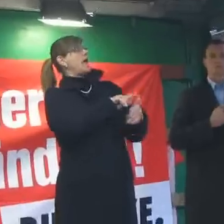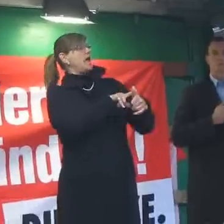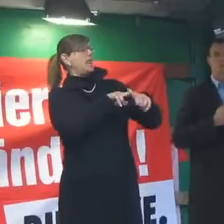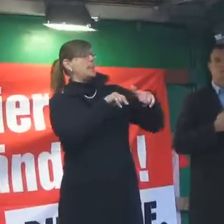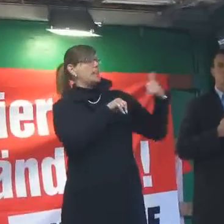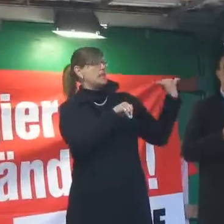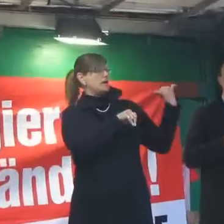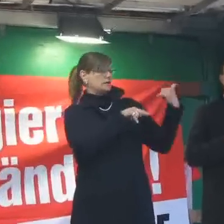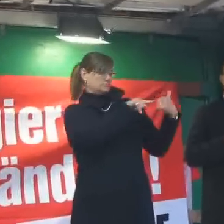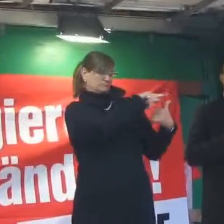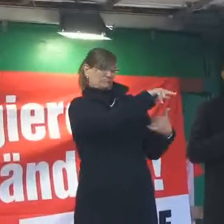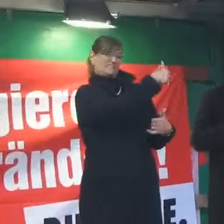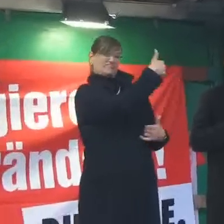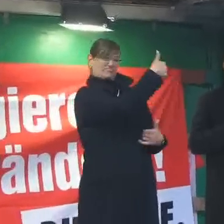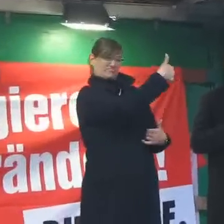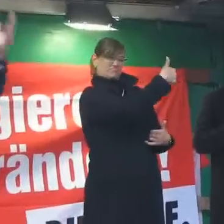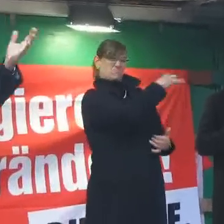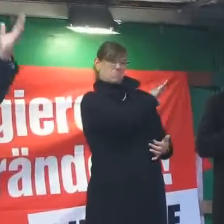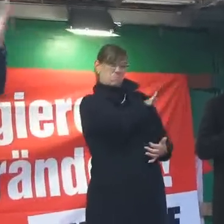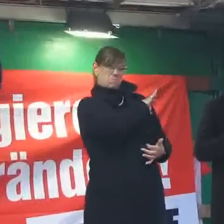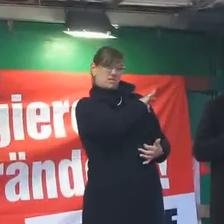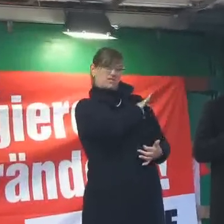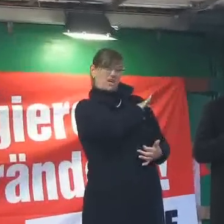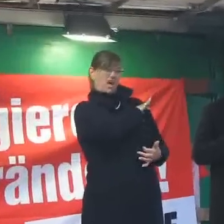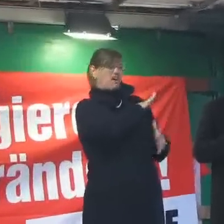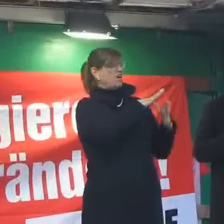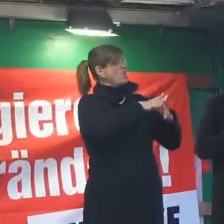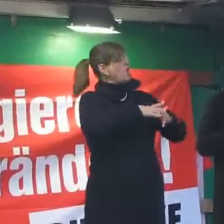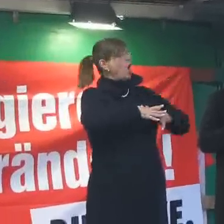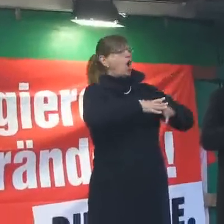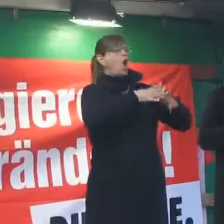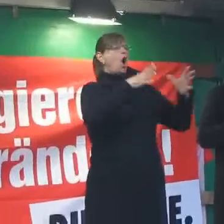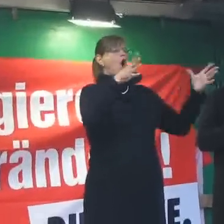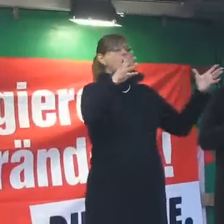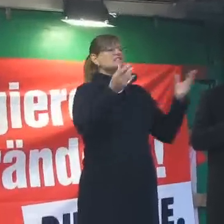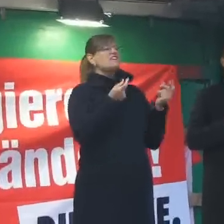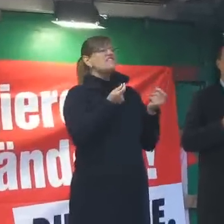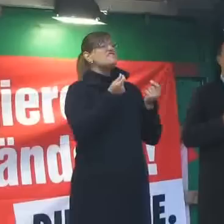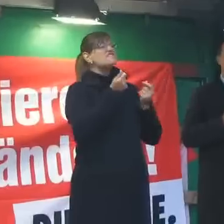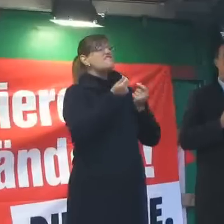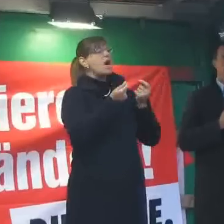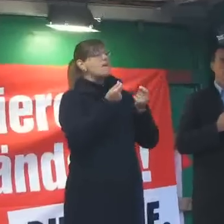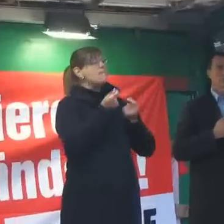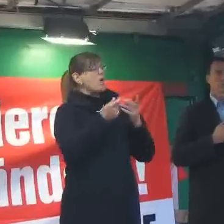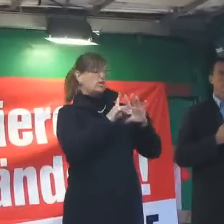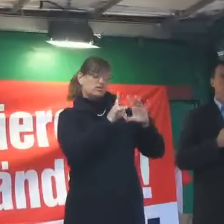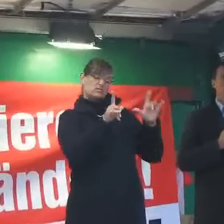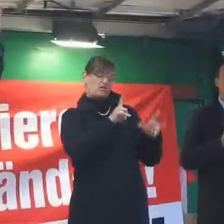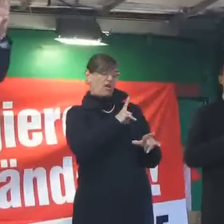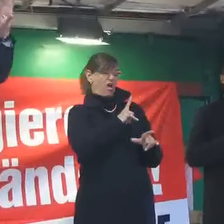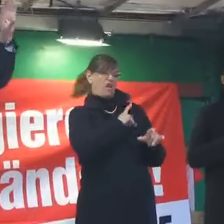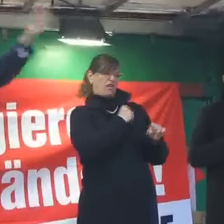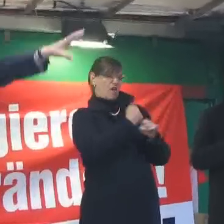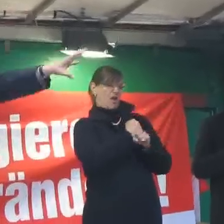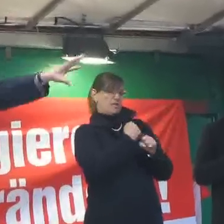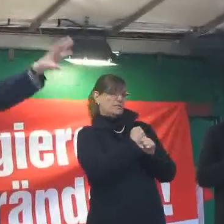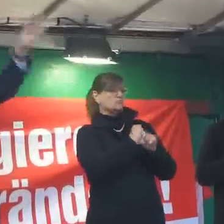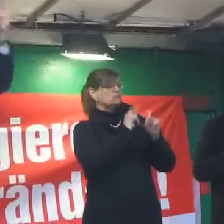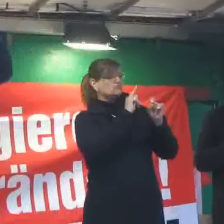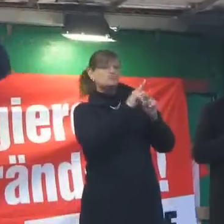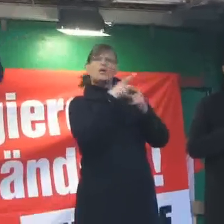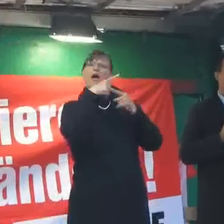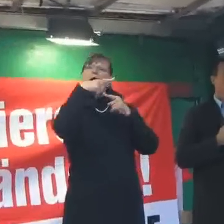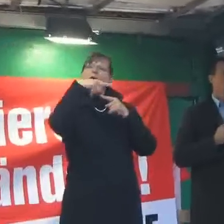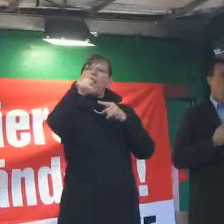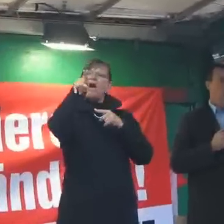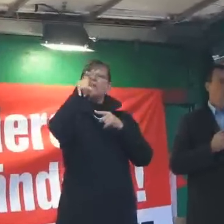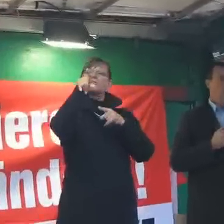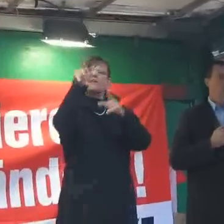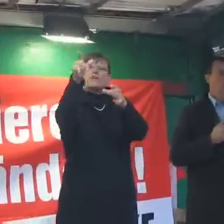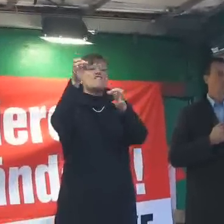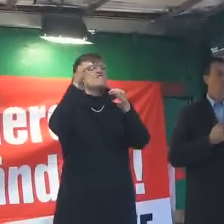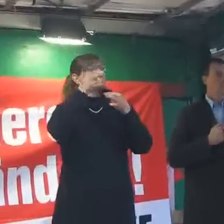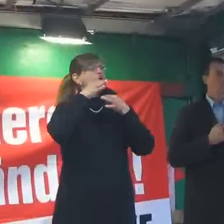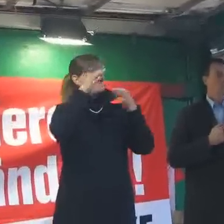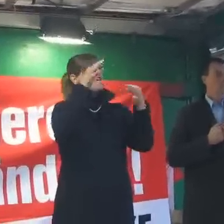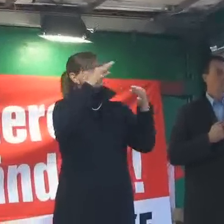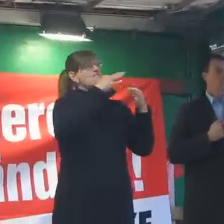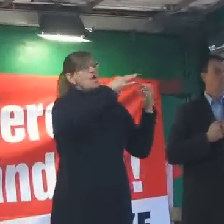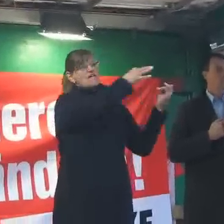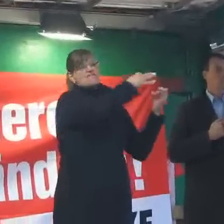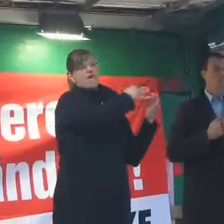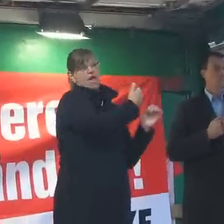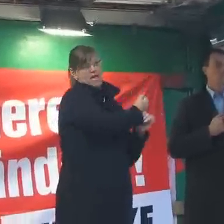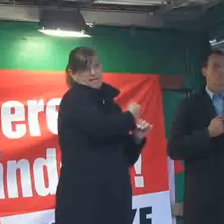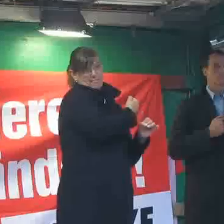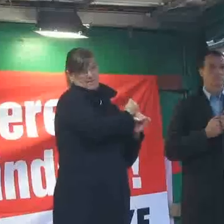den Tatbestand, große Vermögen nicht durch eigene Arbeit entstehen, sondern dadurch, dass man andere für sich arbeiten